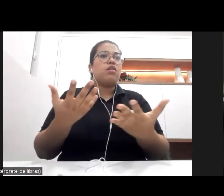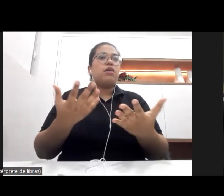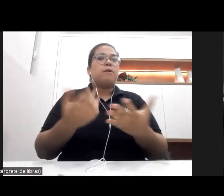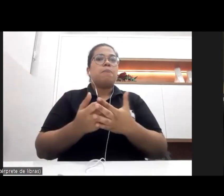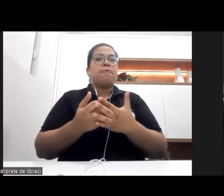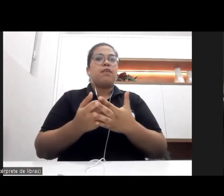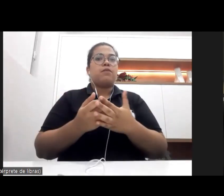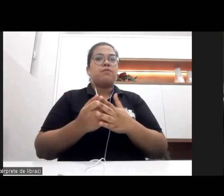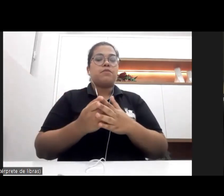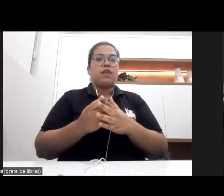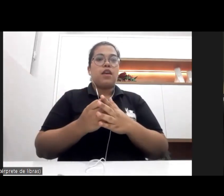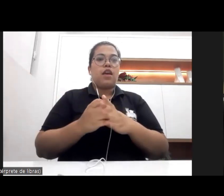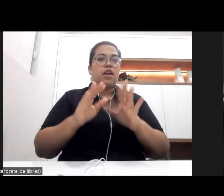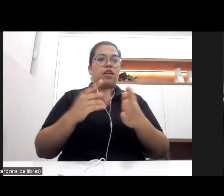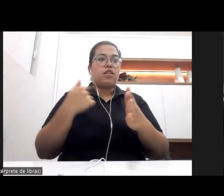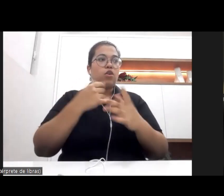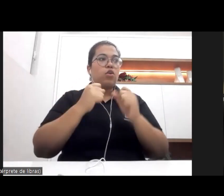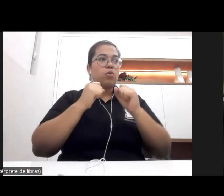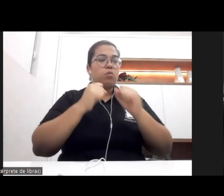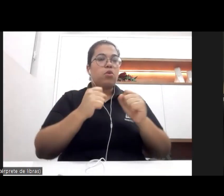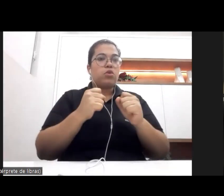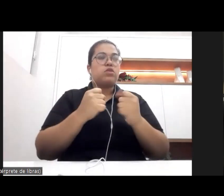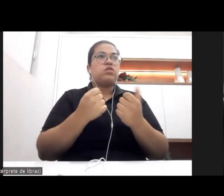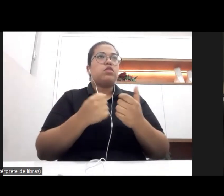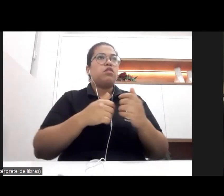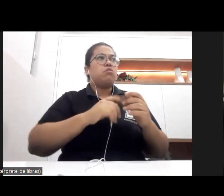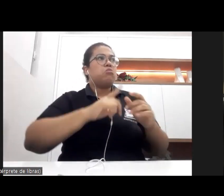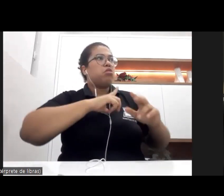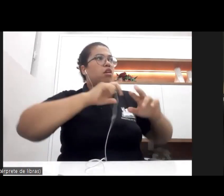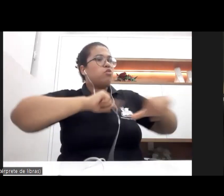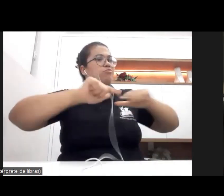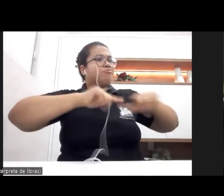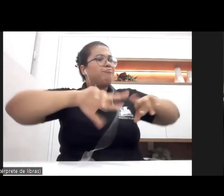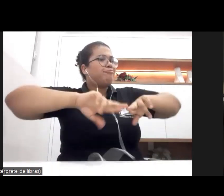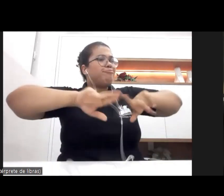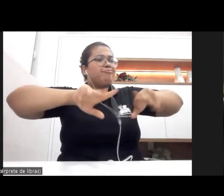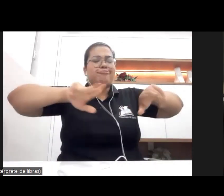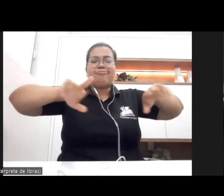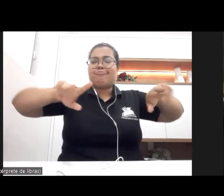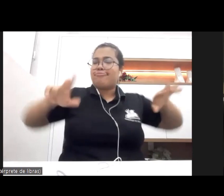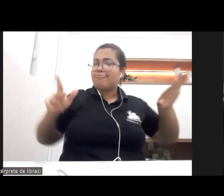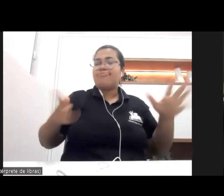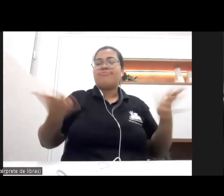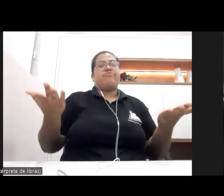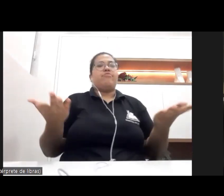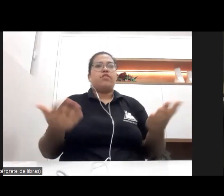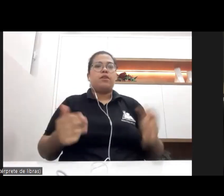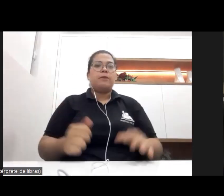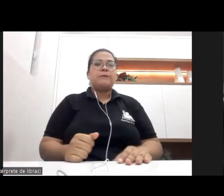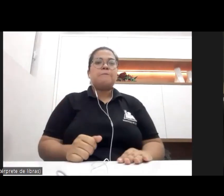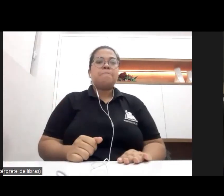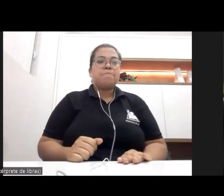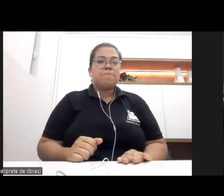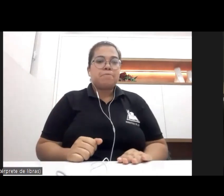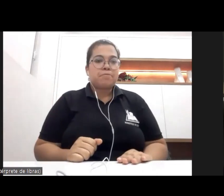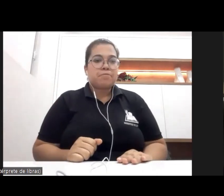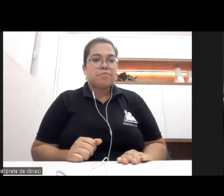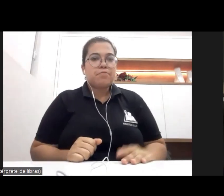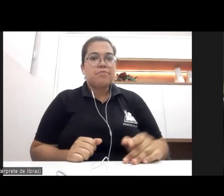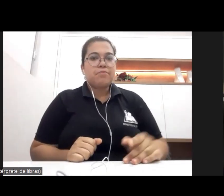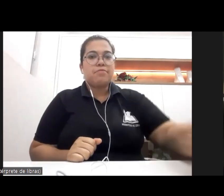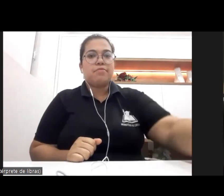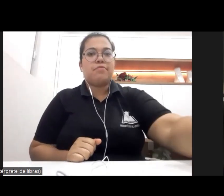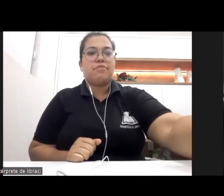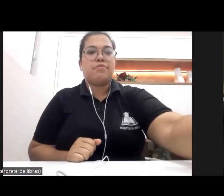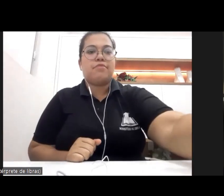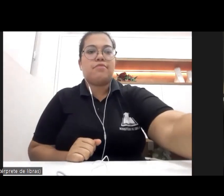bastante diverso. E, além da natureza